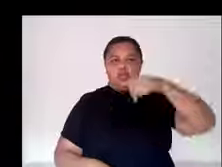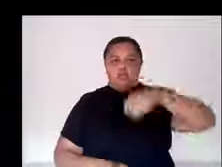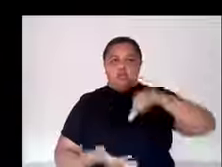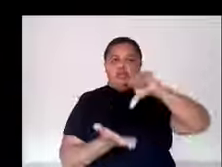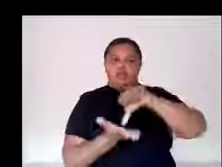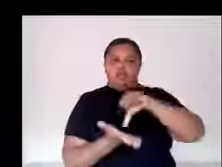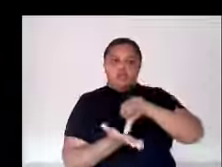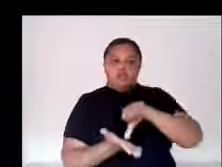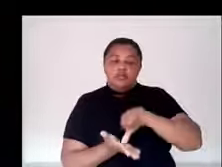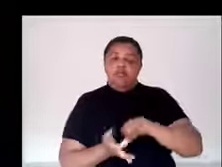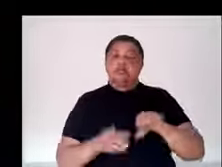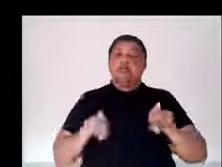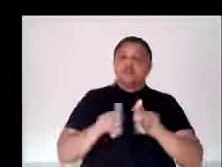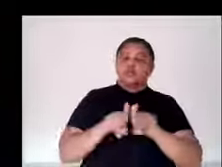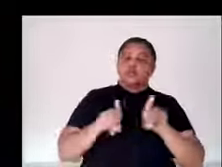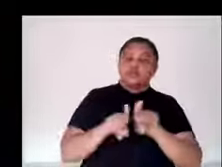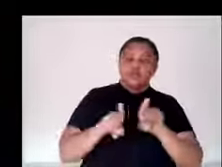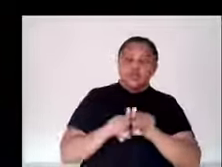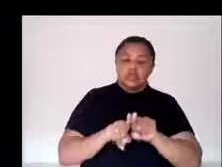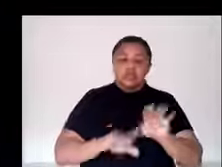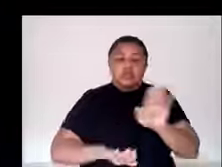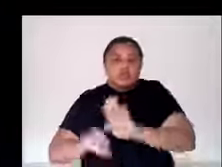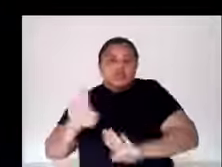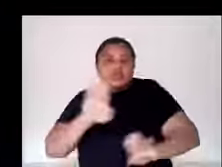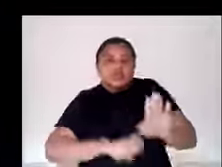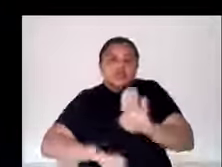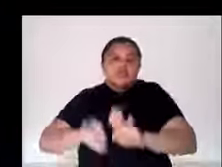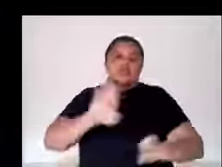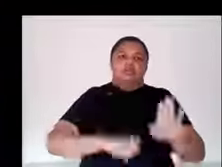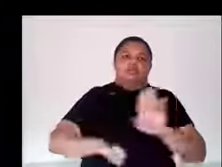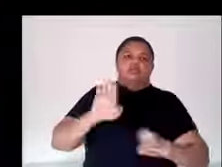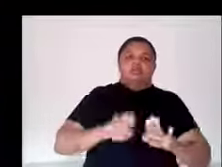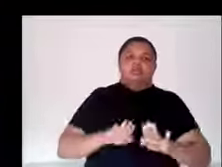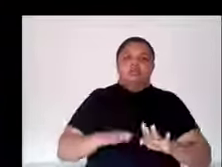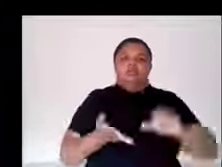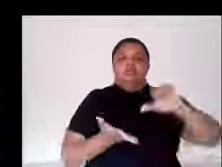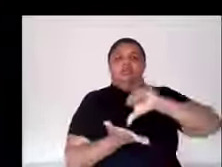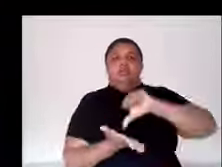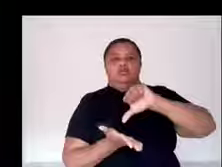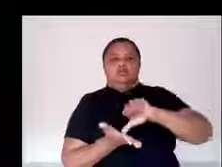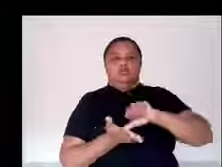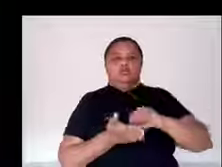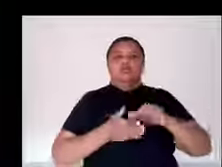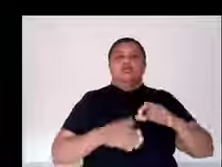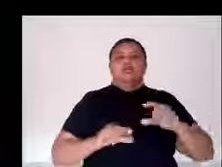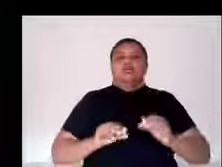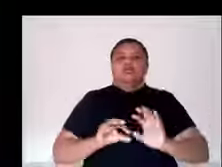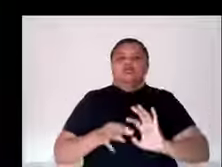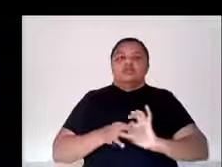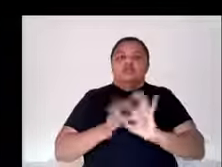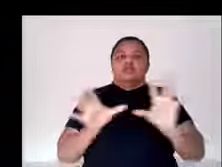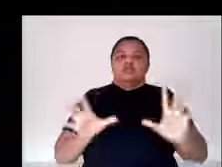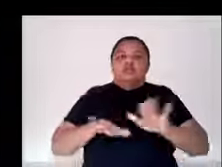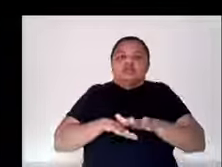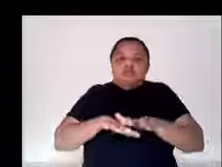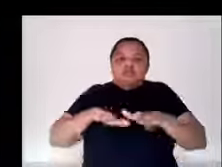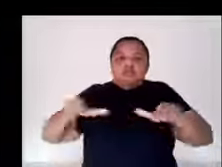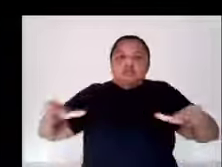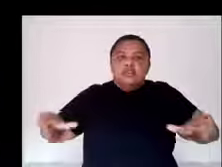bastante chuva, com os ambientes fechados, para quando retornar às nossas atividades, que a gente tenha um ambiente minimamente